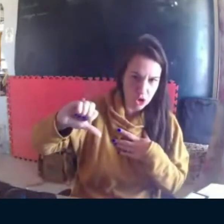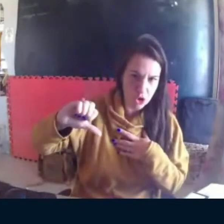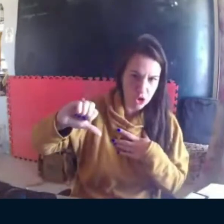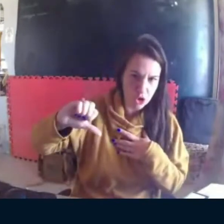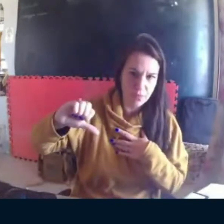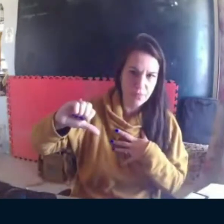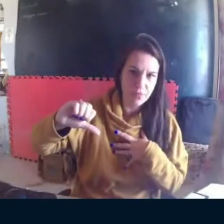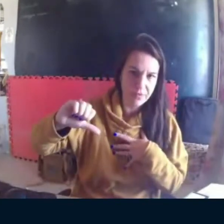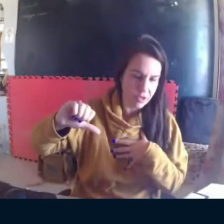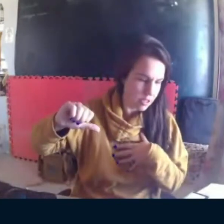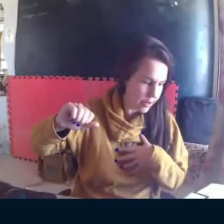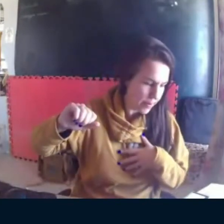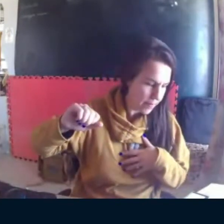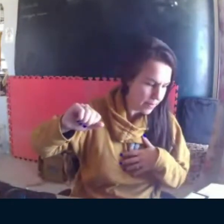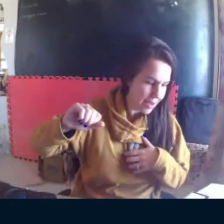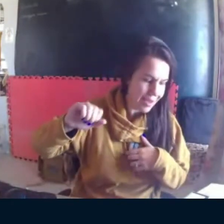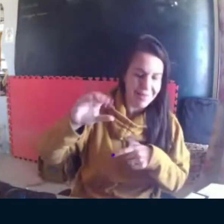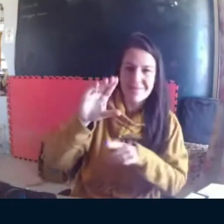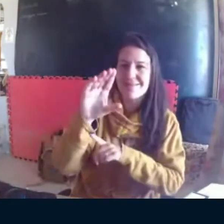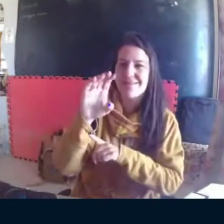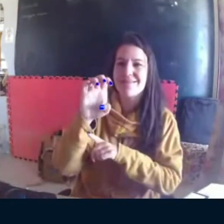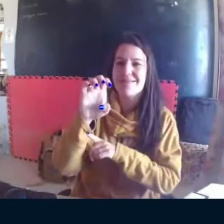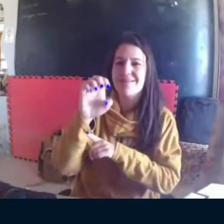Agora, na página 139,